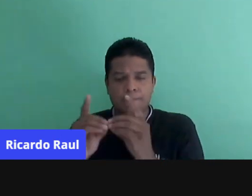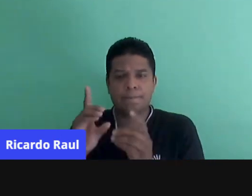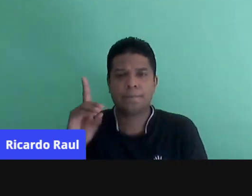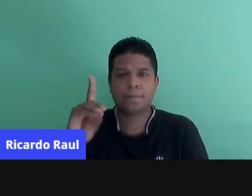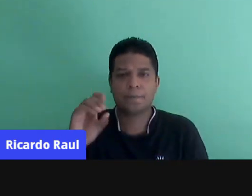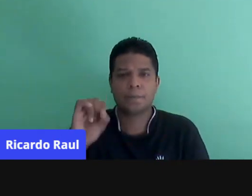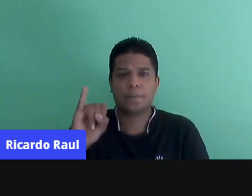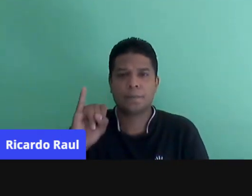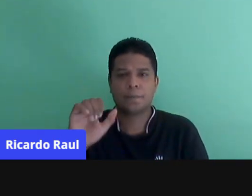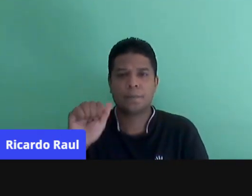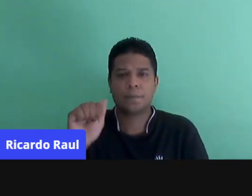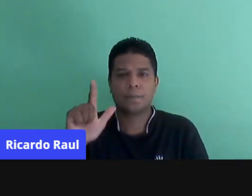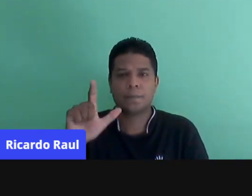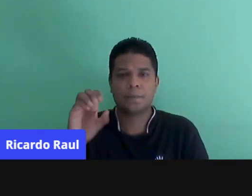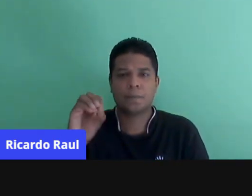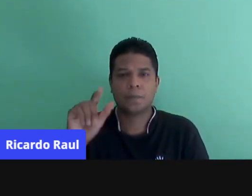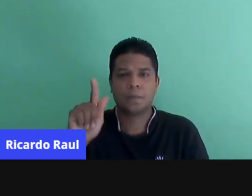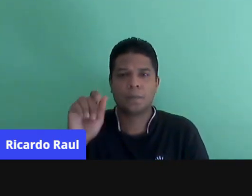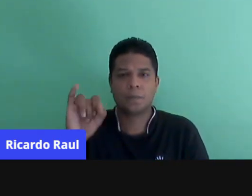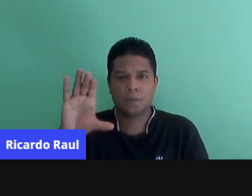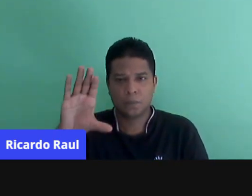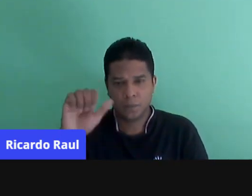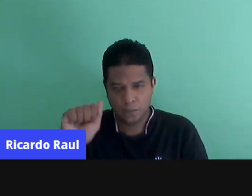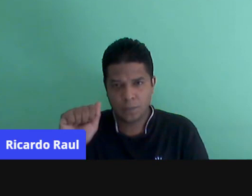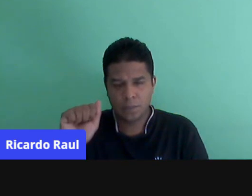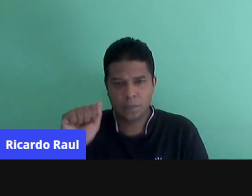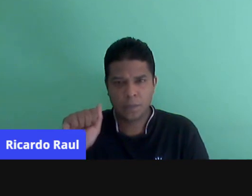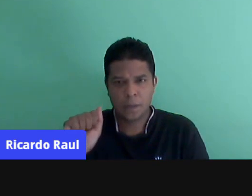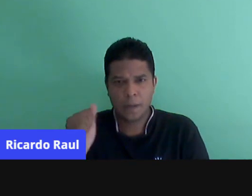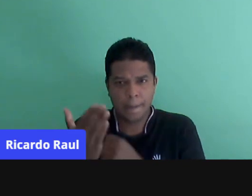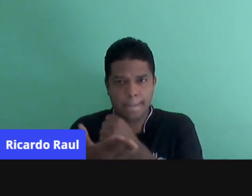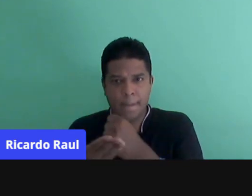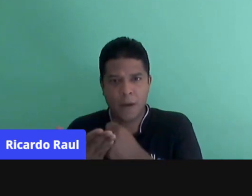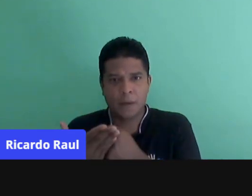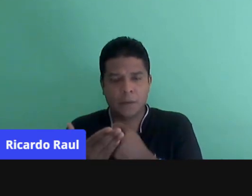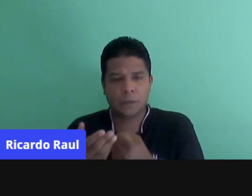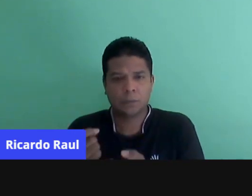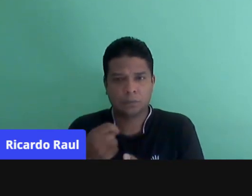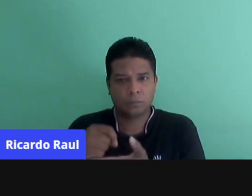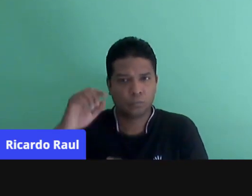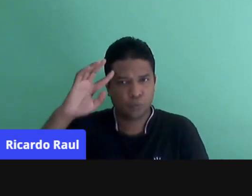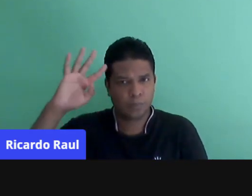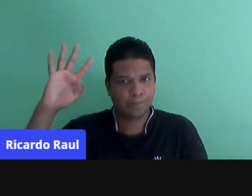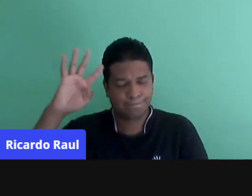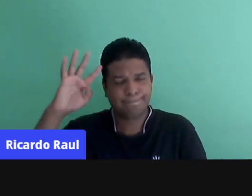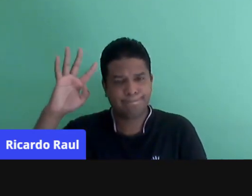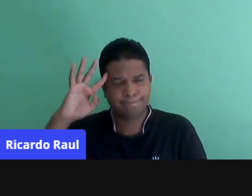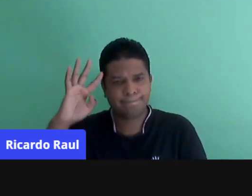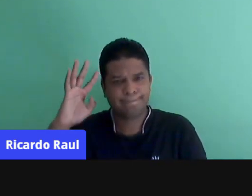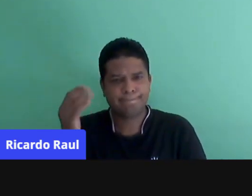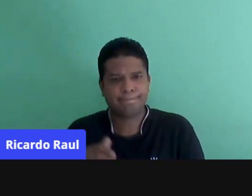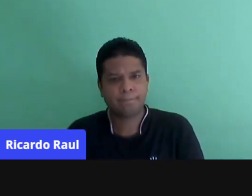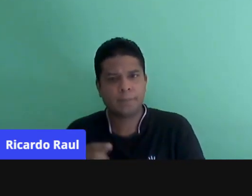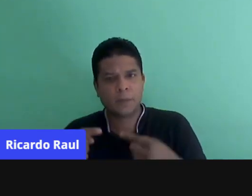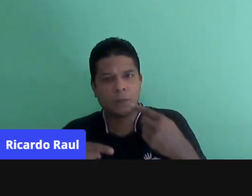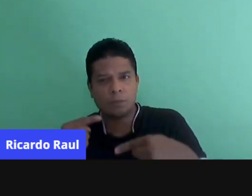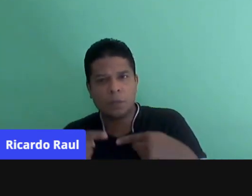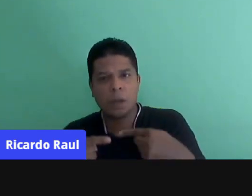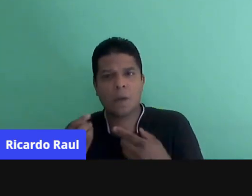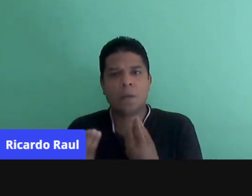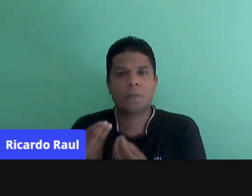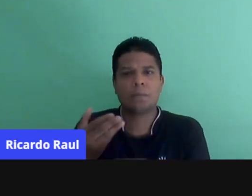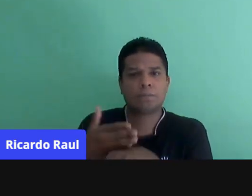brasileiros baseiam nesse autor, Stubbs Mouze, para discutir a questão da prática